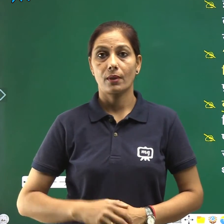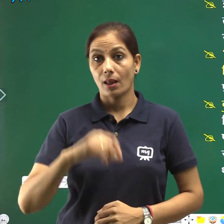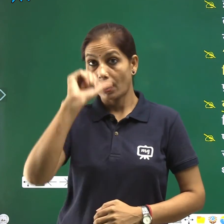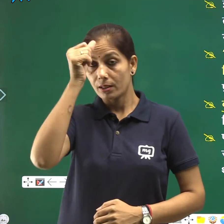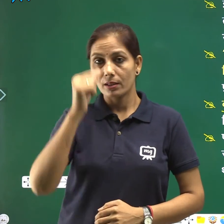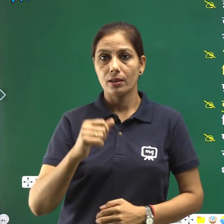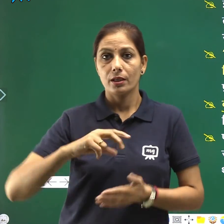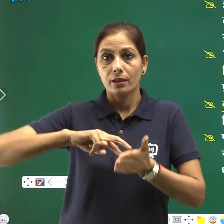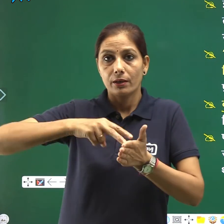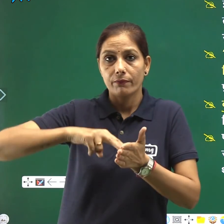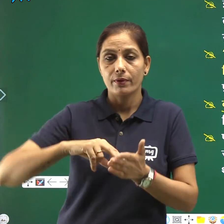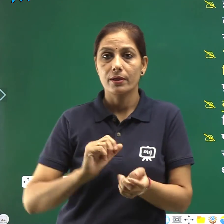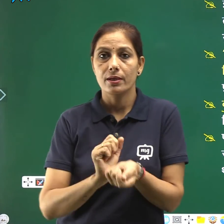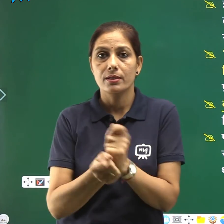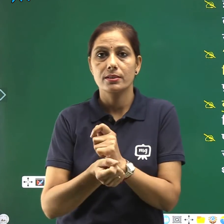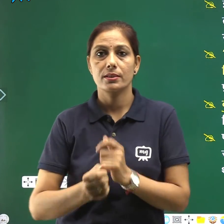किया